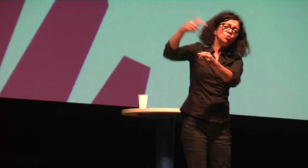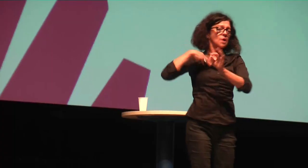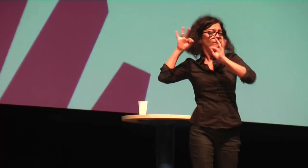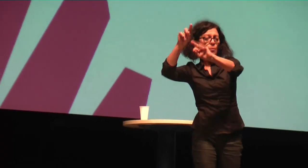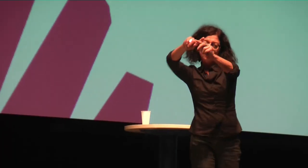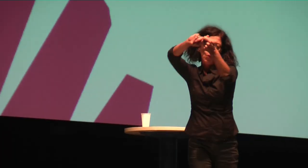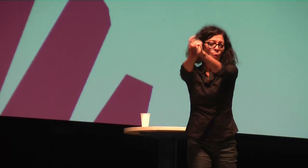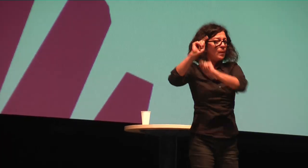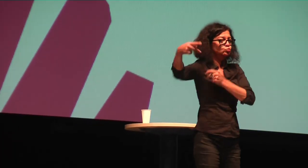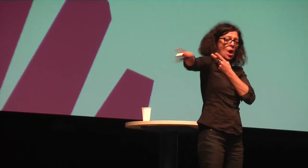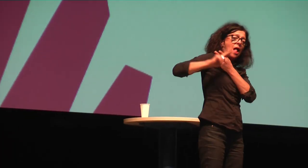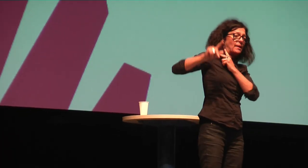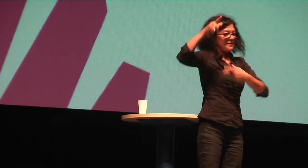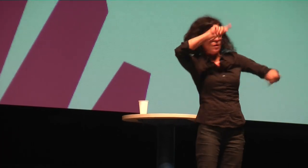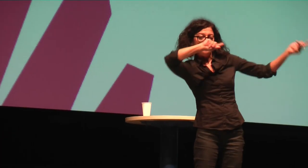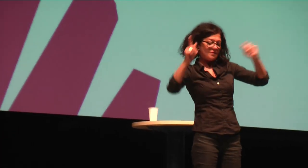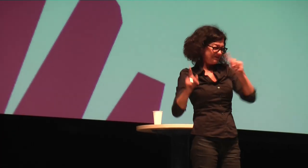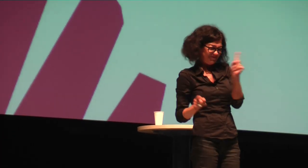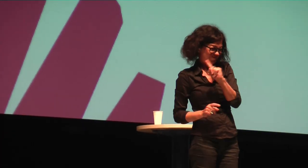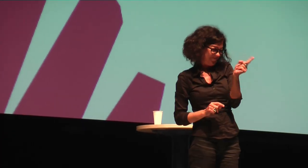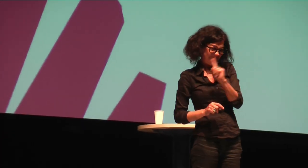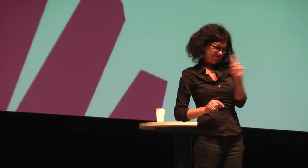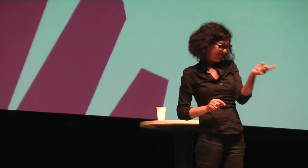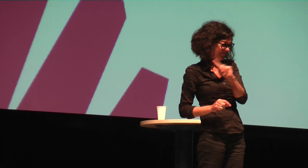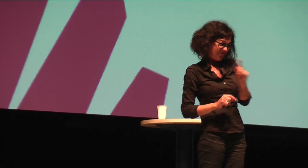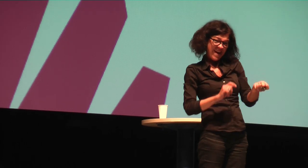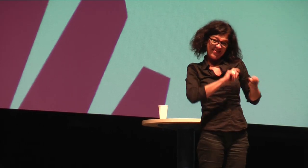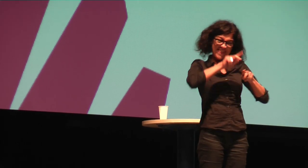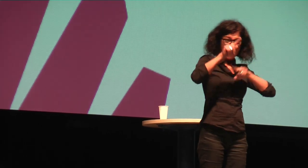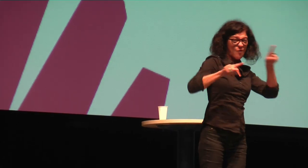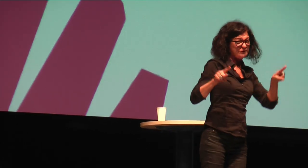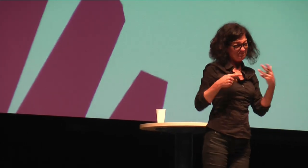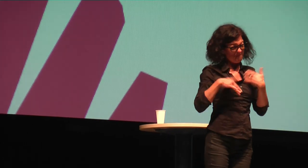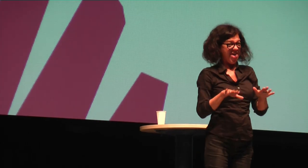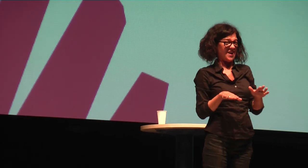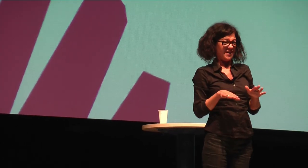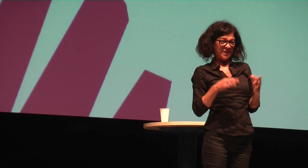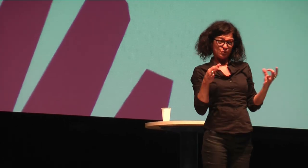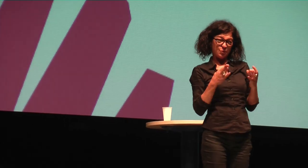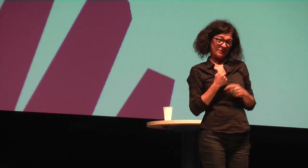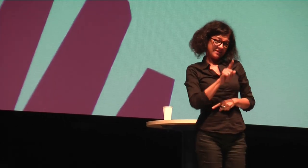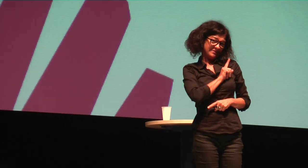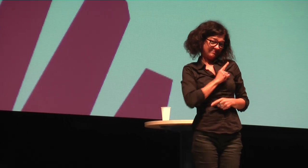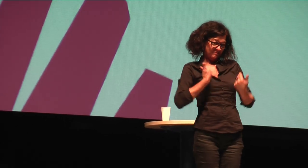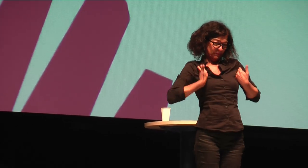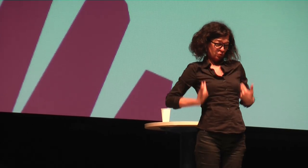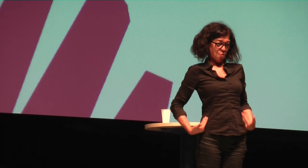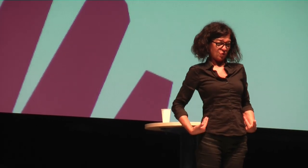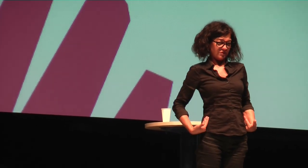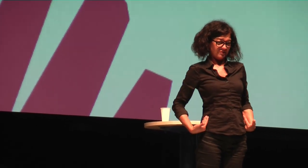Dann sagt man, die Schulen müssen sich ändern, alles muss sich ändern und sich an mich anpassen. Aber das hat damit